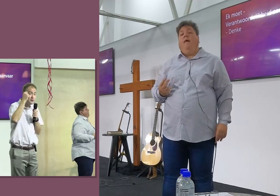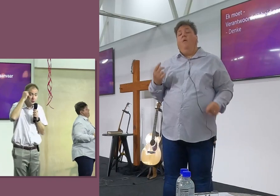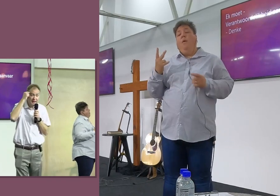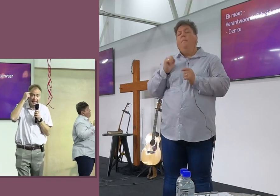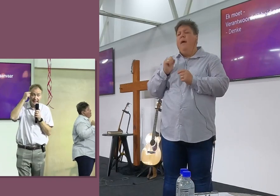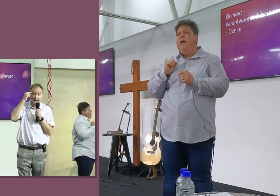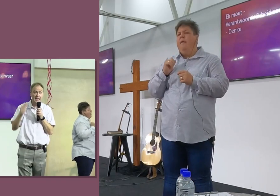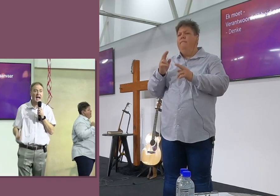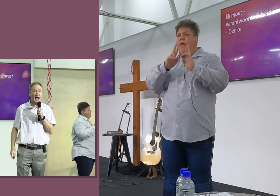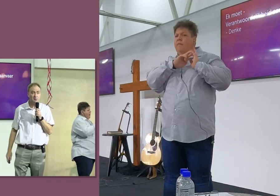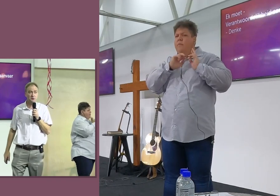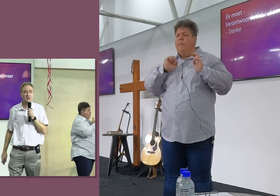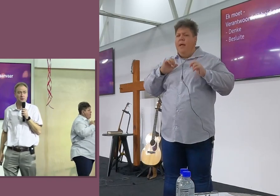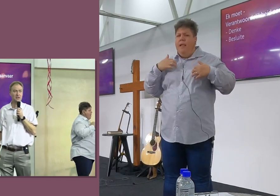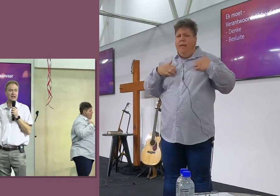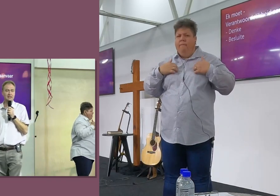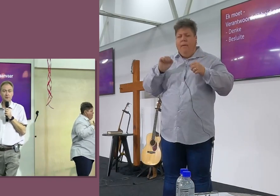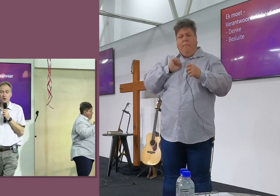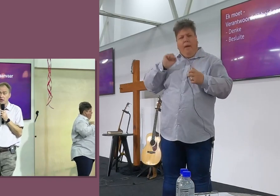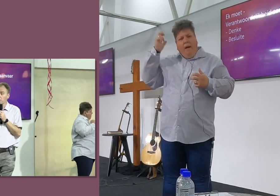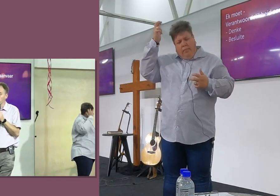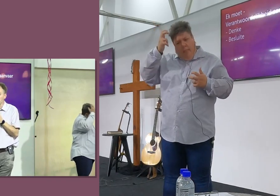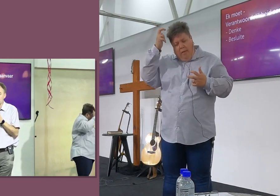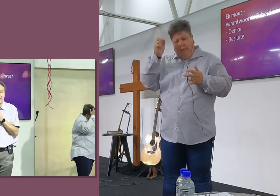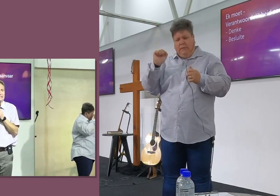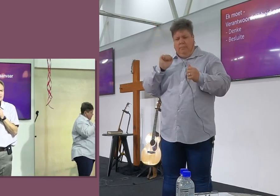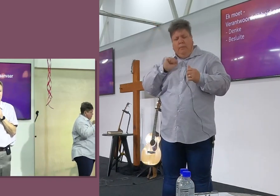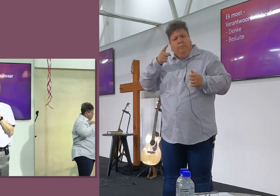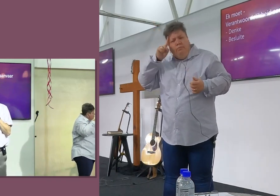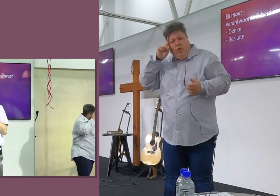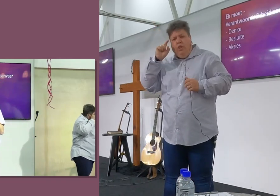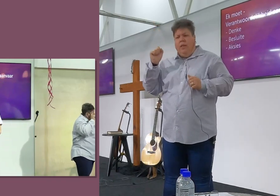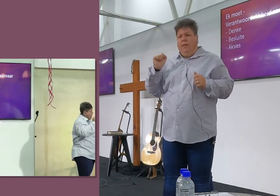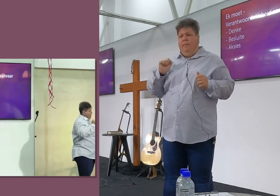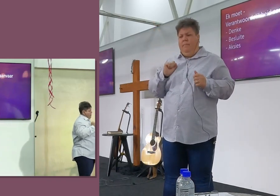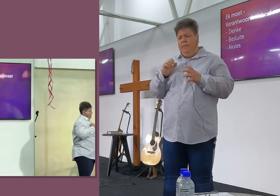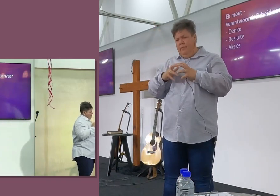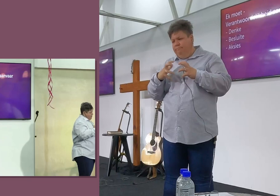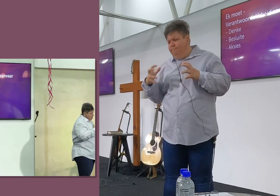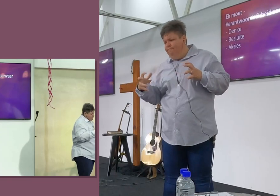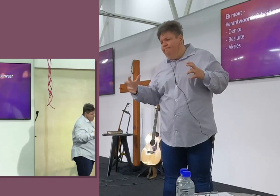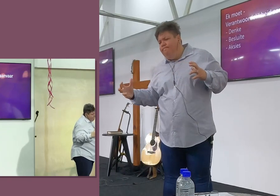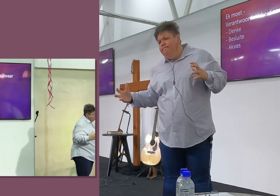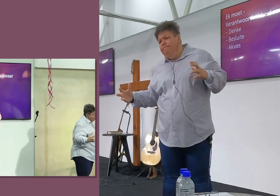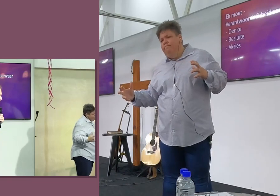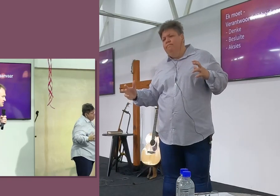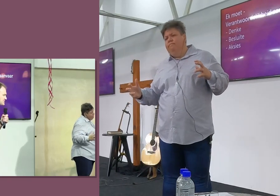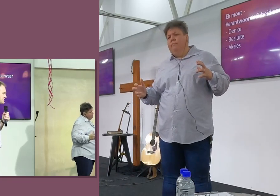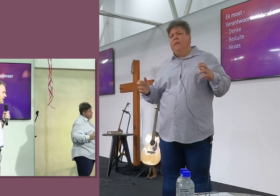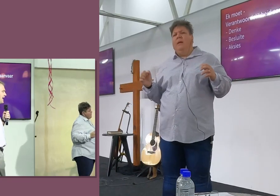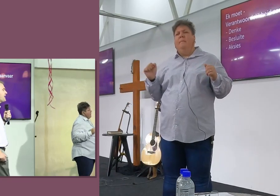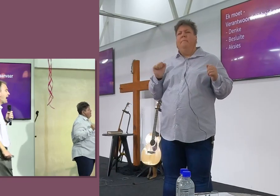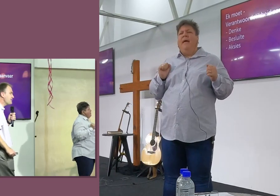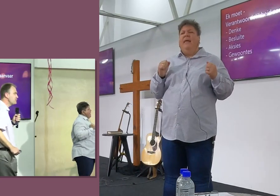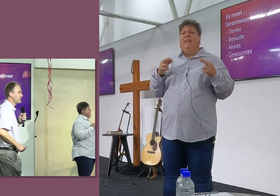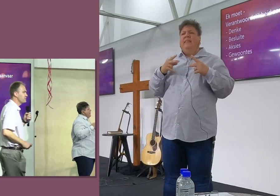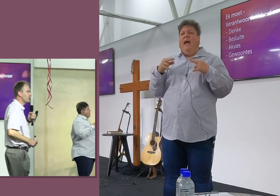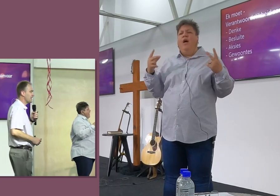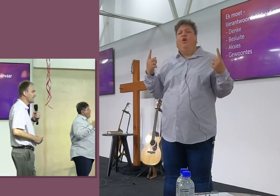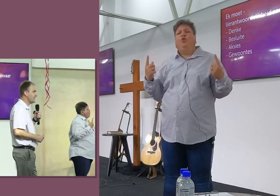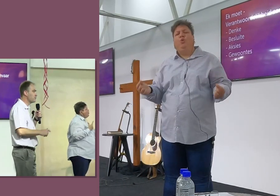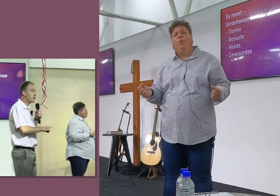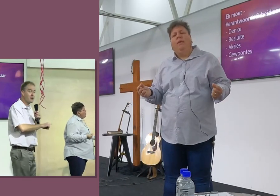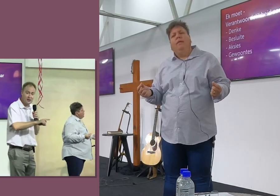aanvaar vir my denken, Ek moet verantwoordelikheid aanvaar vir my besluiten wat ek moet neem, Ek moet verantwoordelikheid neem vir my aksies, En ek moet